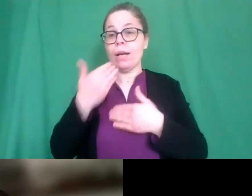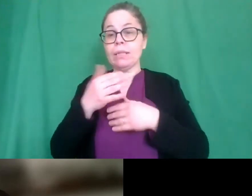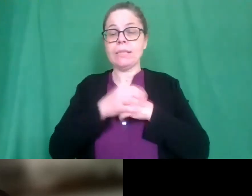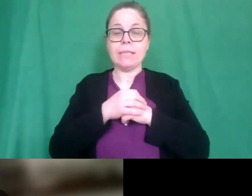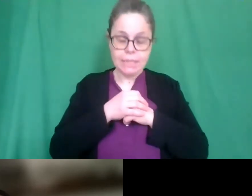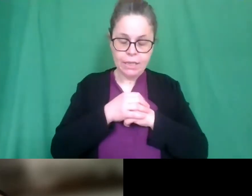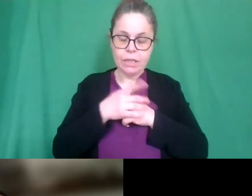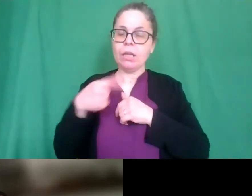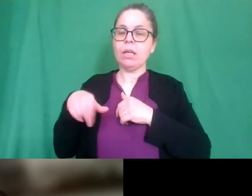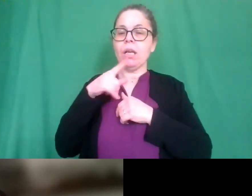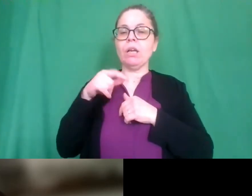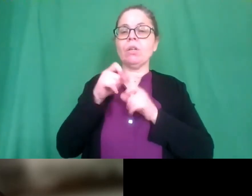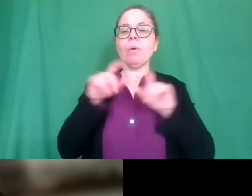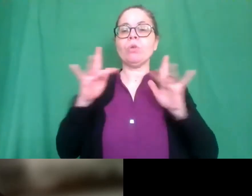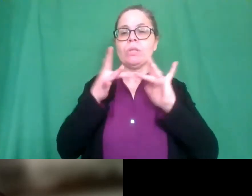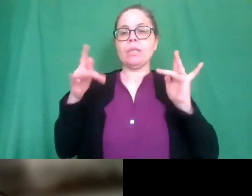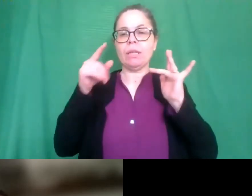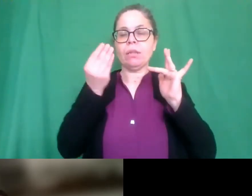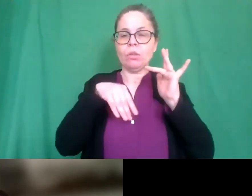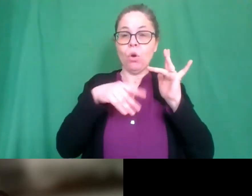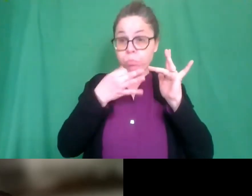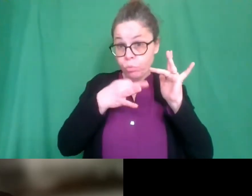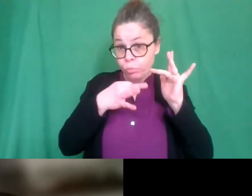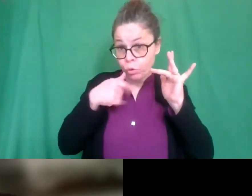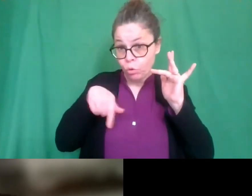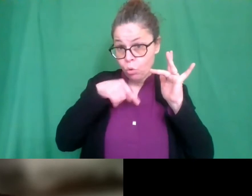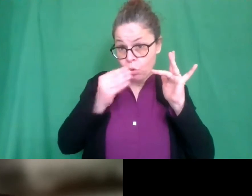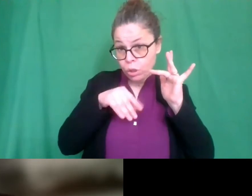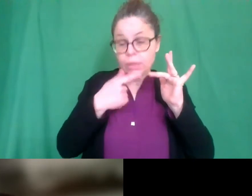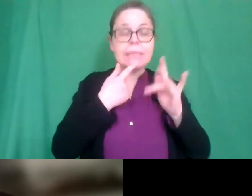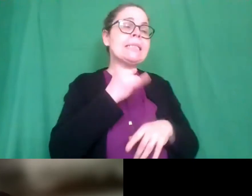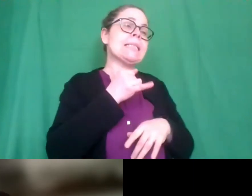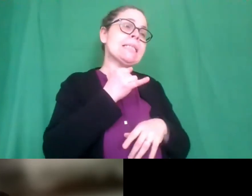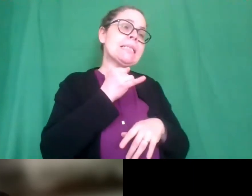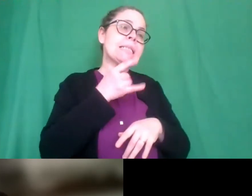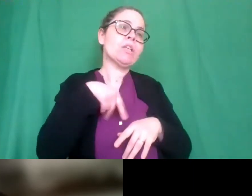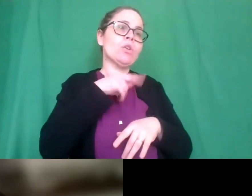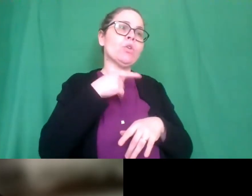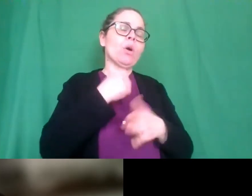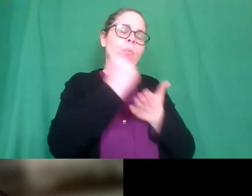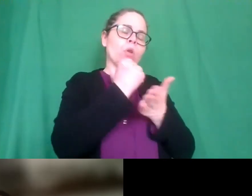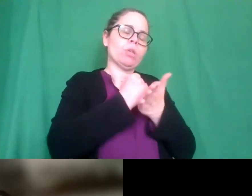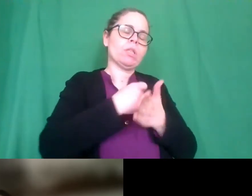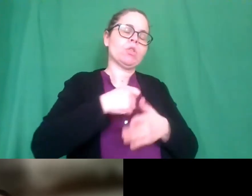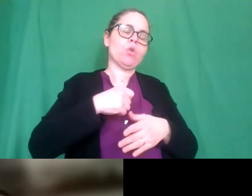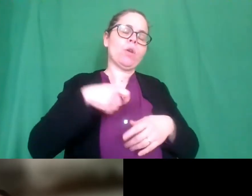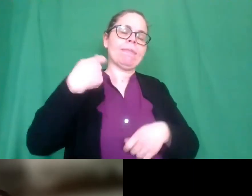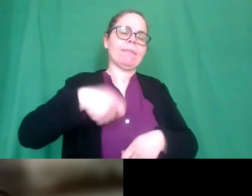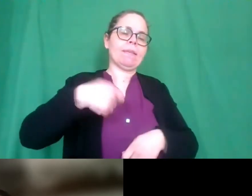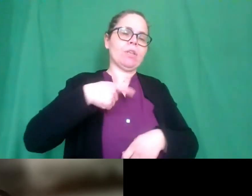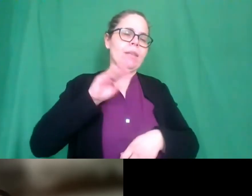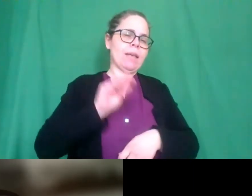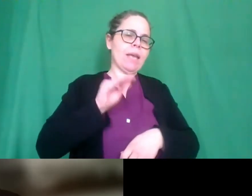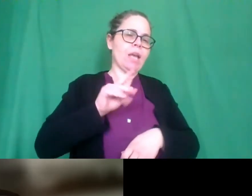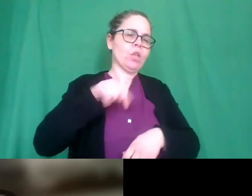possiamo pubblicare oppure no sì volentieri nel senso che prima chiederemo autorizzazione alla dirigente e poi volentieri le mando una